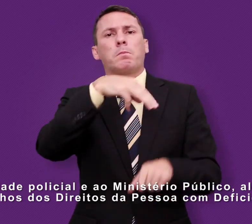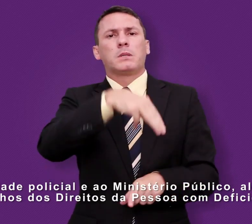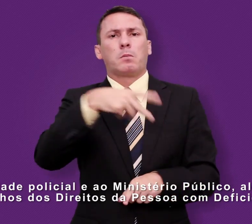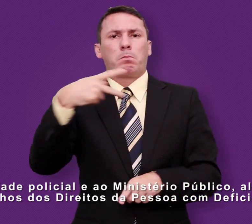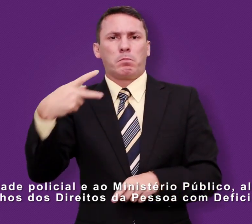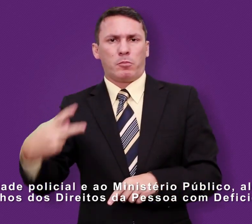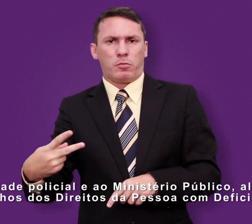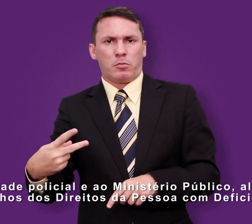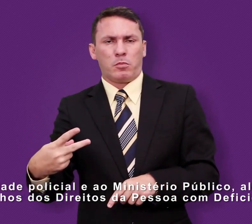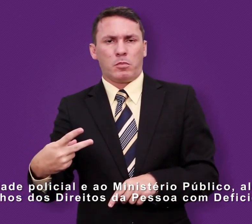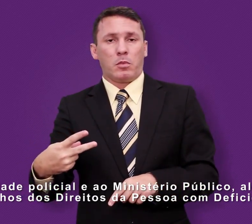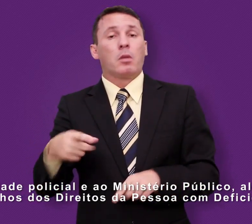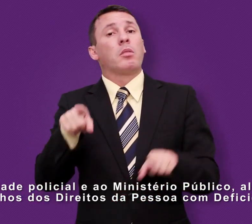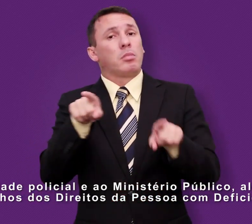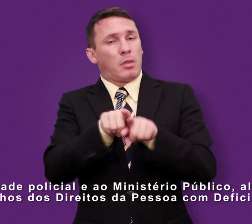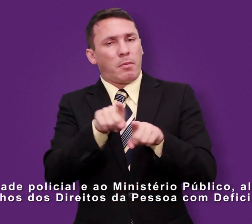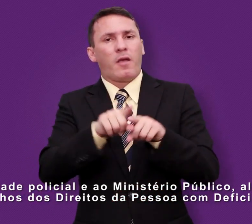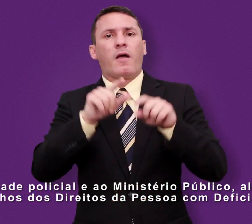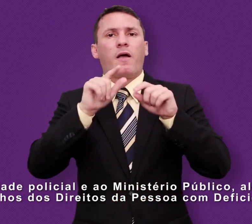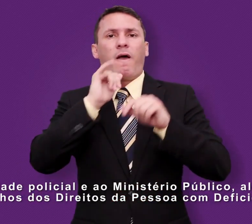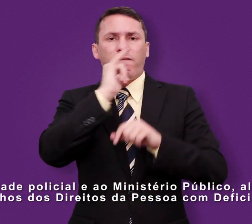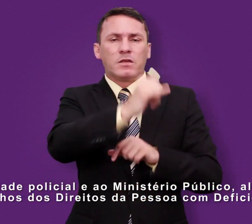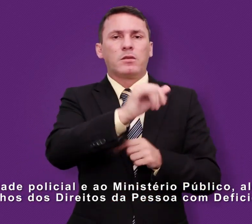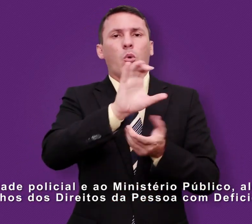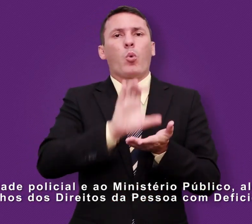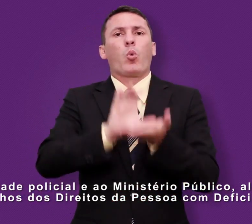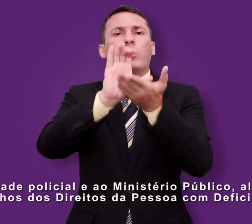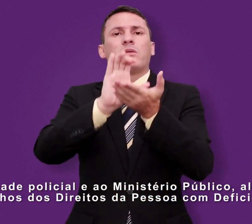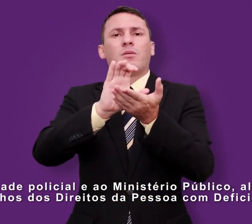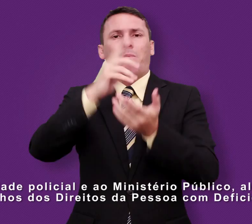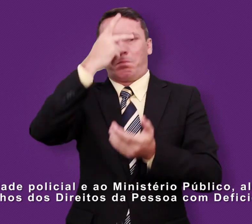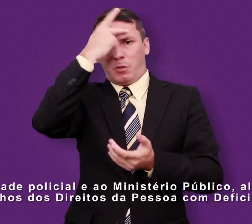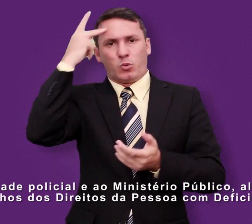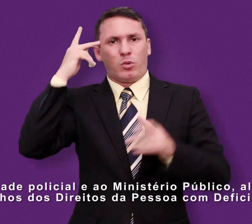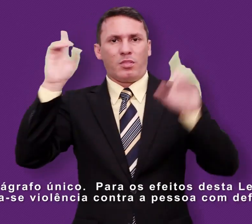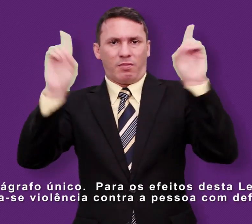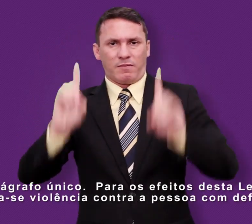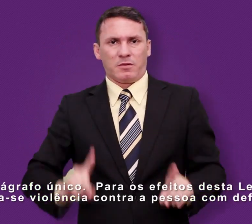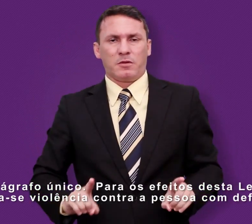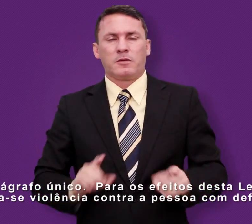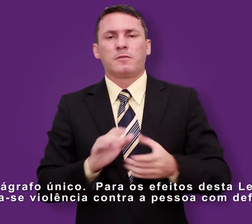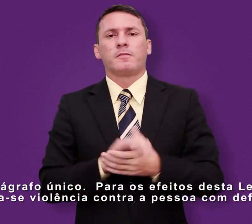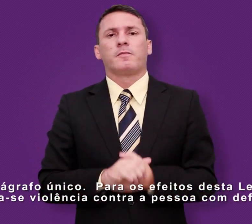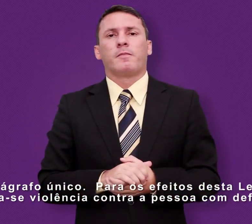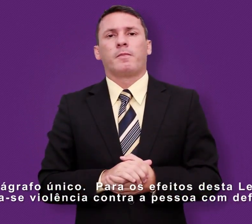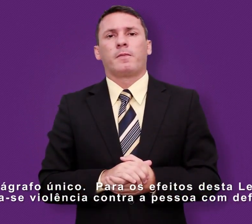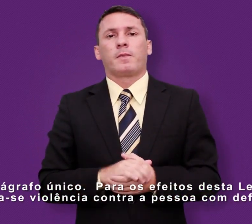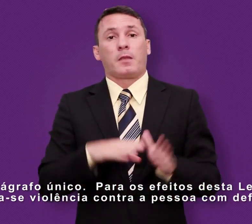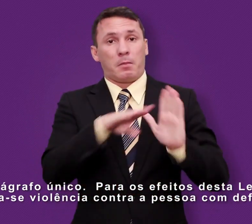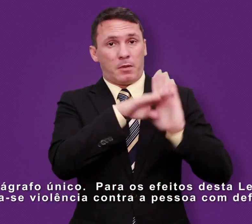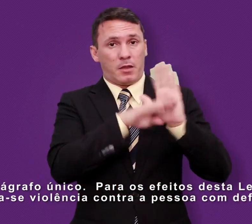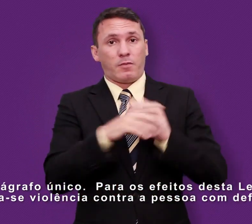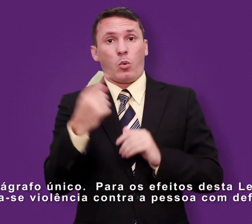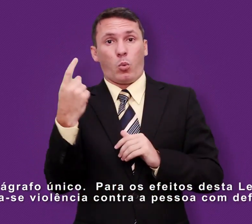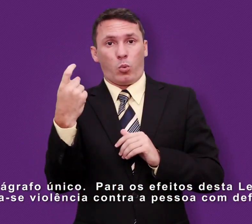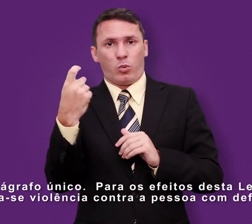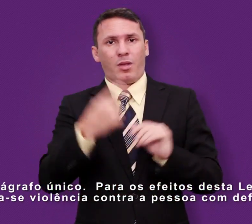Público, além dos conselhos dos direitos da pessoa com deficiência. Parágrafo único. Para os efeitos desta Lei,